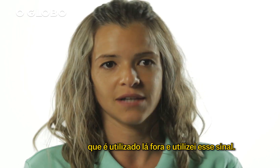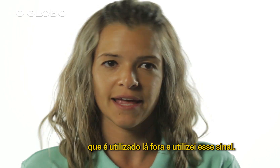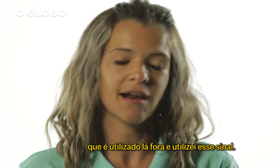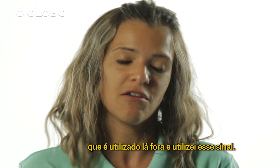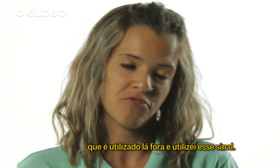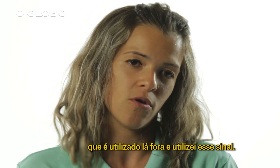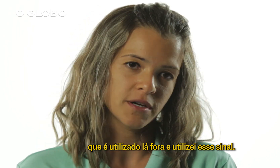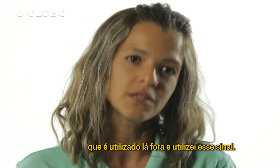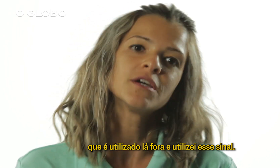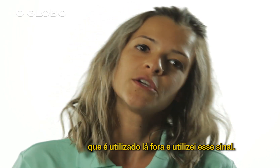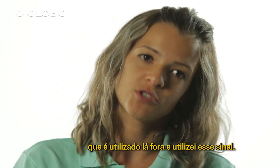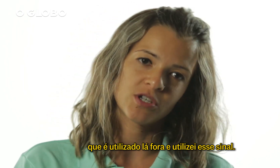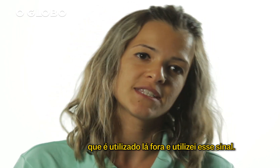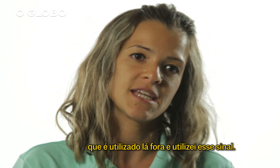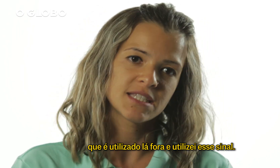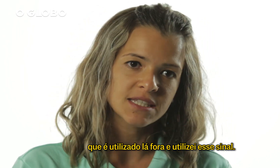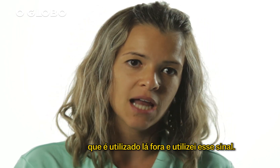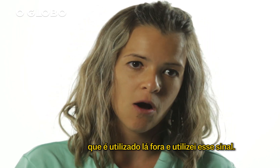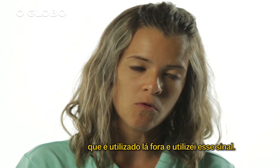lá fora e utilizei esse sinal.